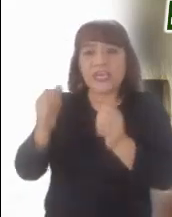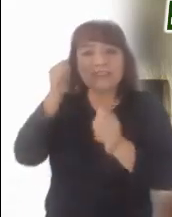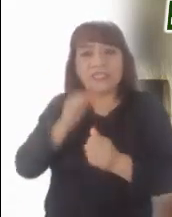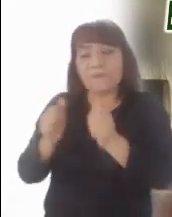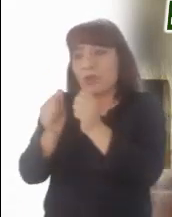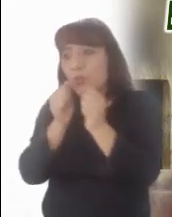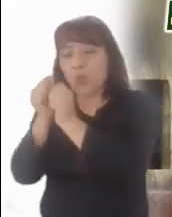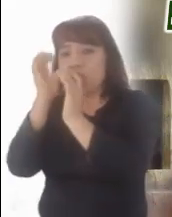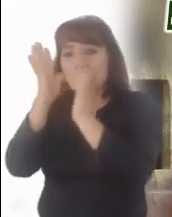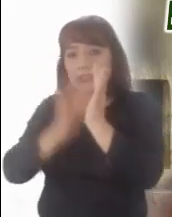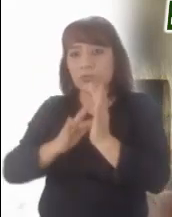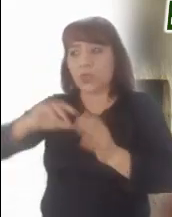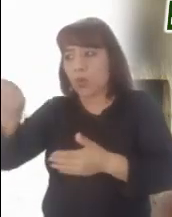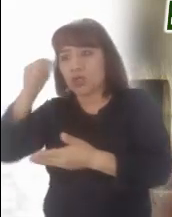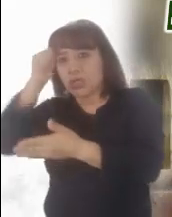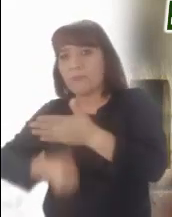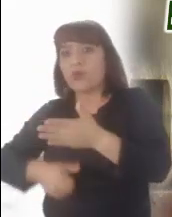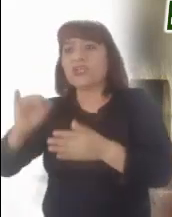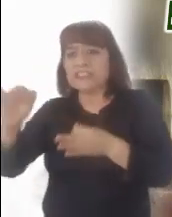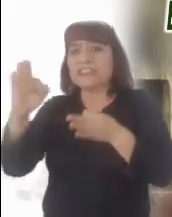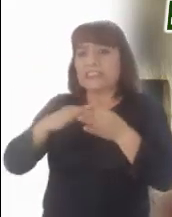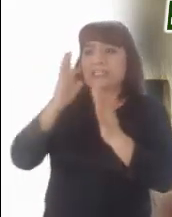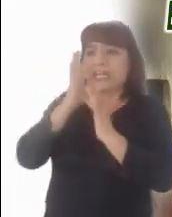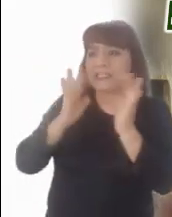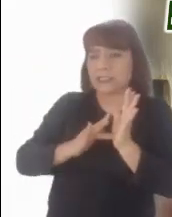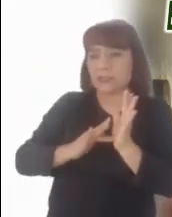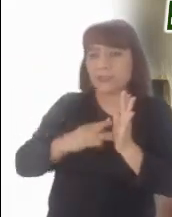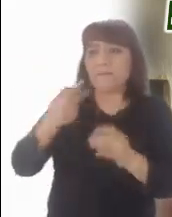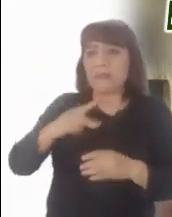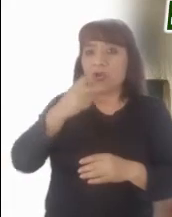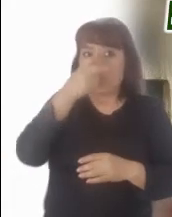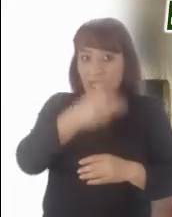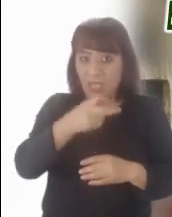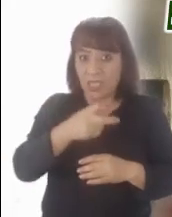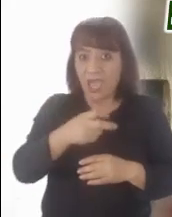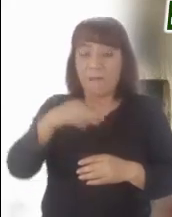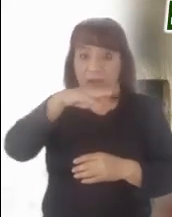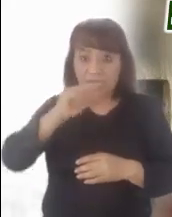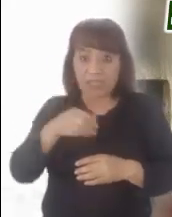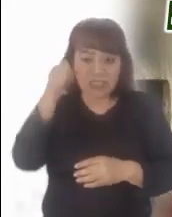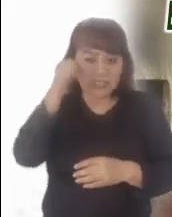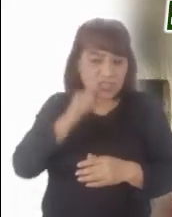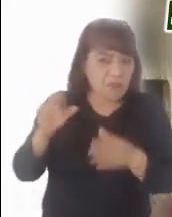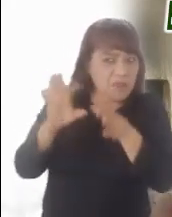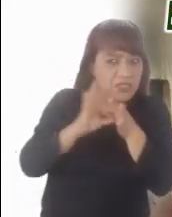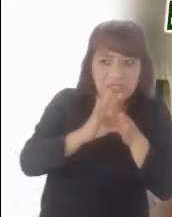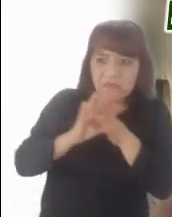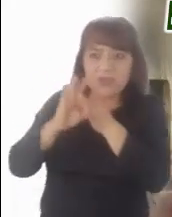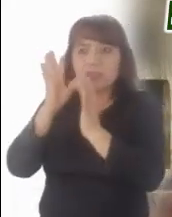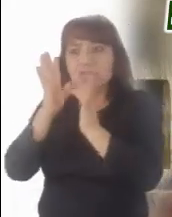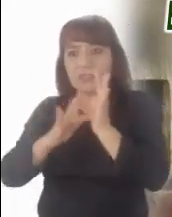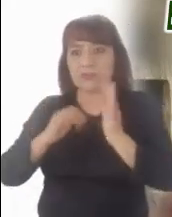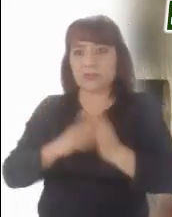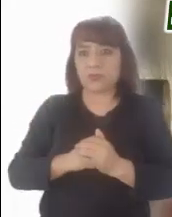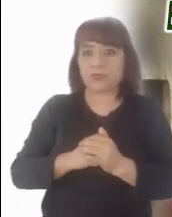y solo se mantenían cerca de Jesús, su madre, San Juan y algunas mujeres. El gran privilegio que